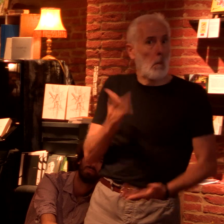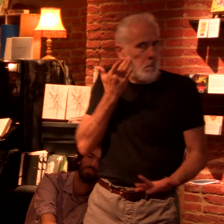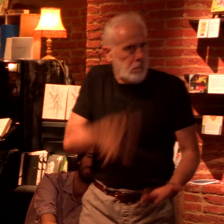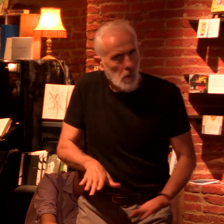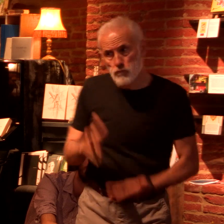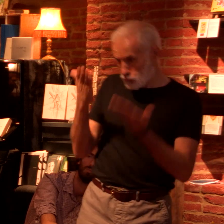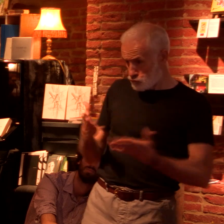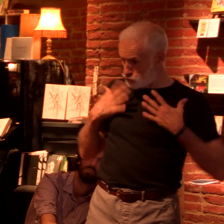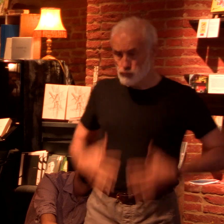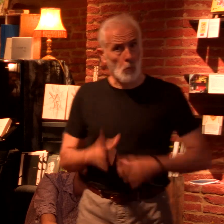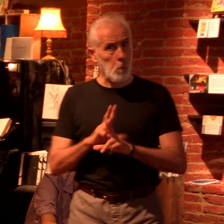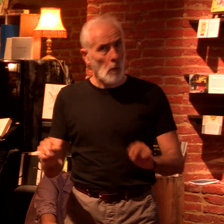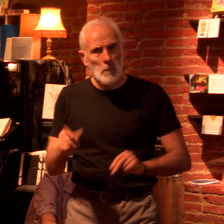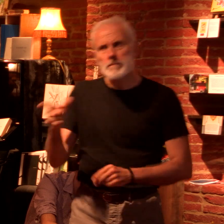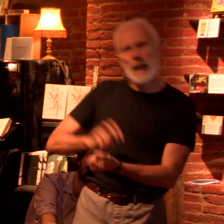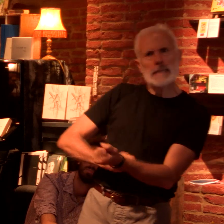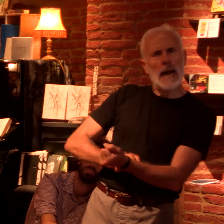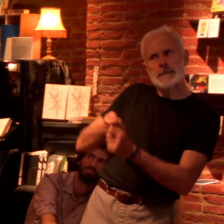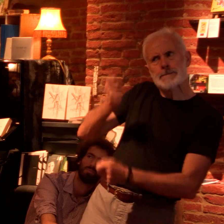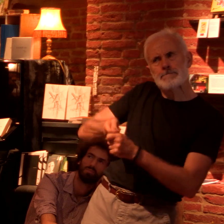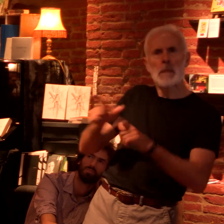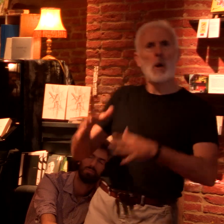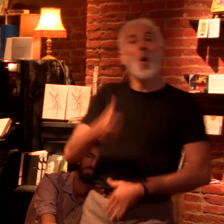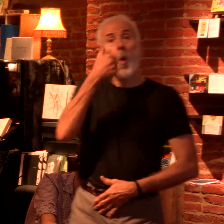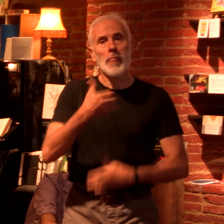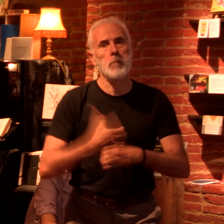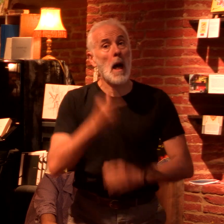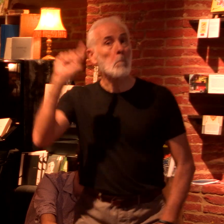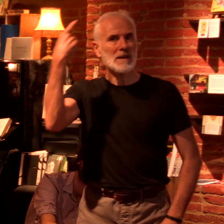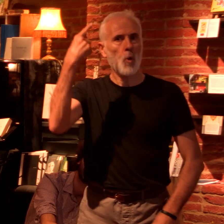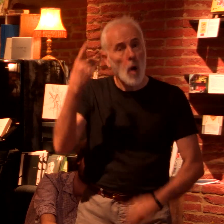plutôt bien. Son niveau de stress, c'est une bouteille de pinot par jour et de la solitude choisie.